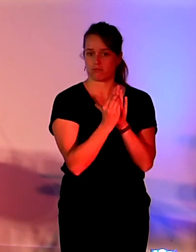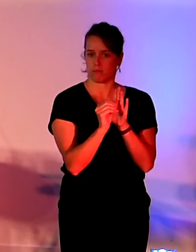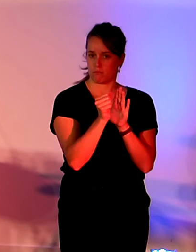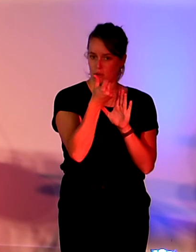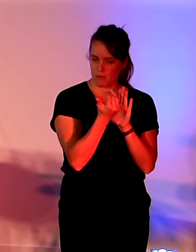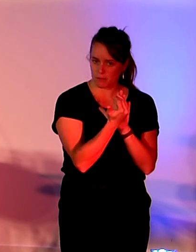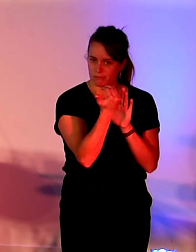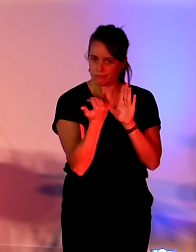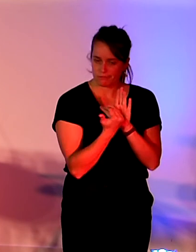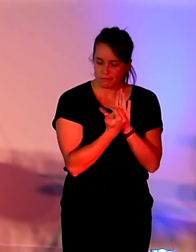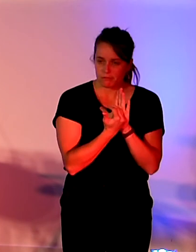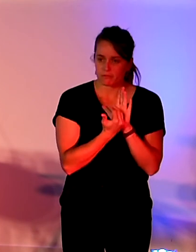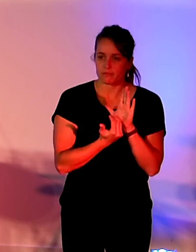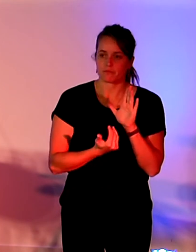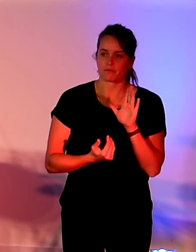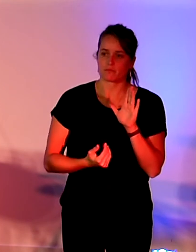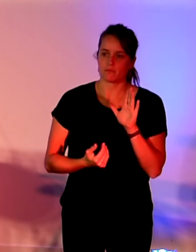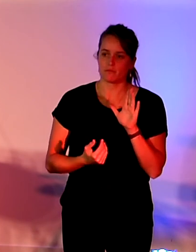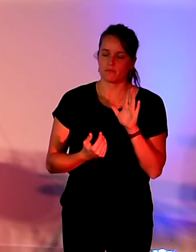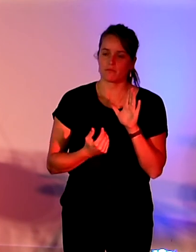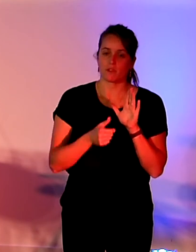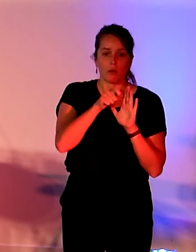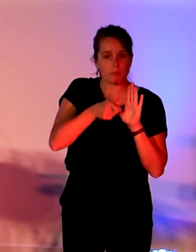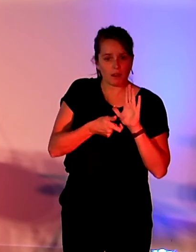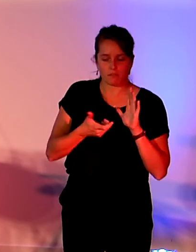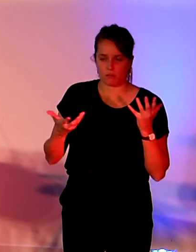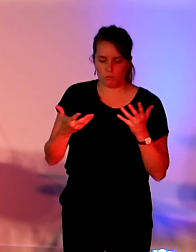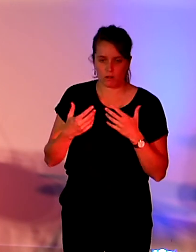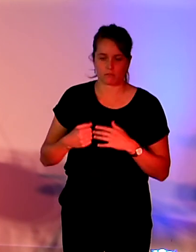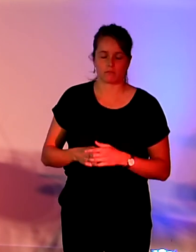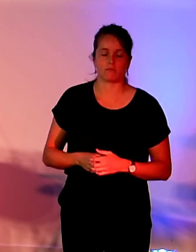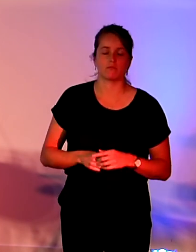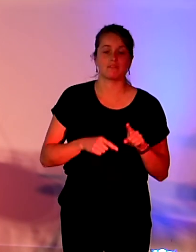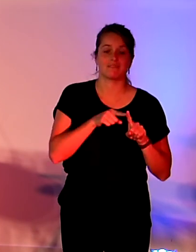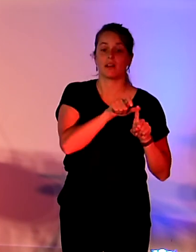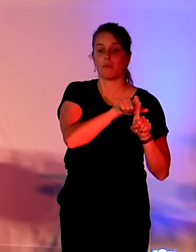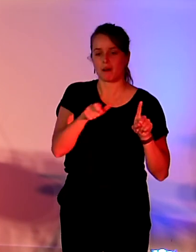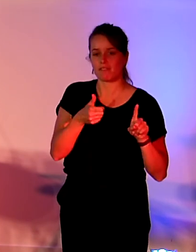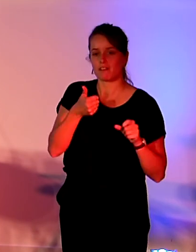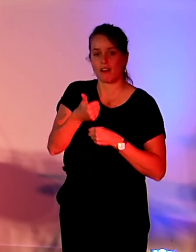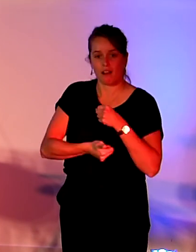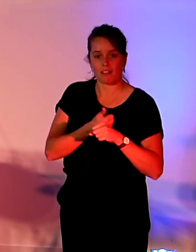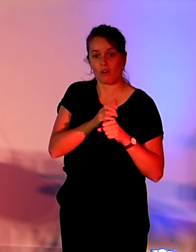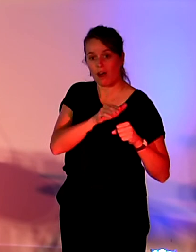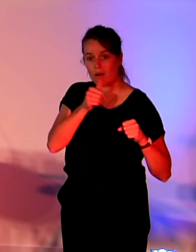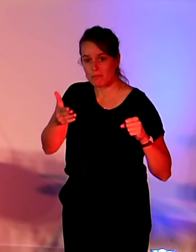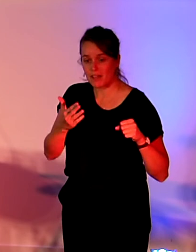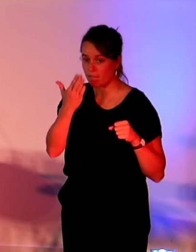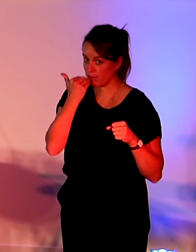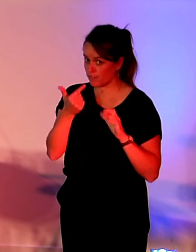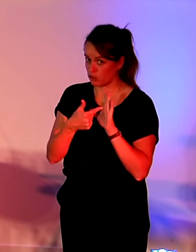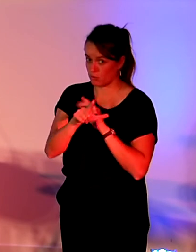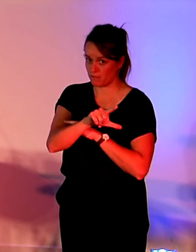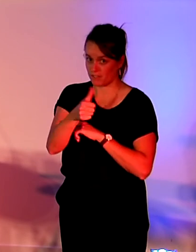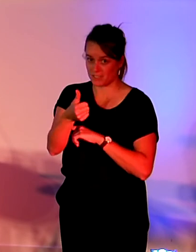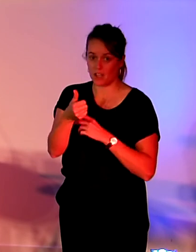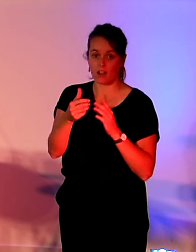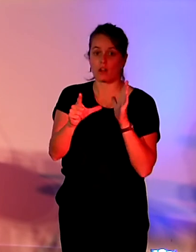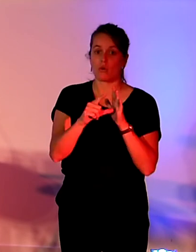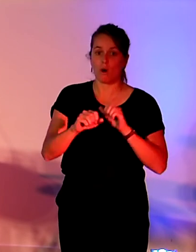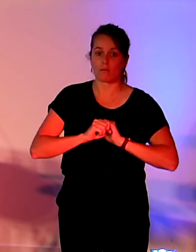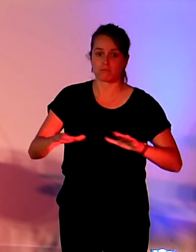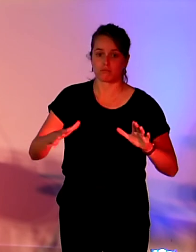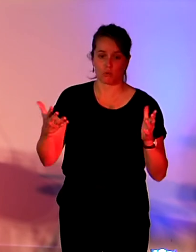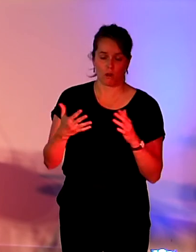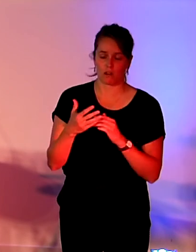dans cette direction, le gouvernement publie un an après la loi AJEC en février 2021 une feuille de